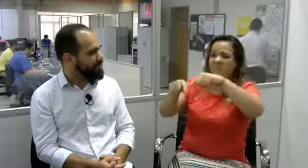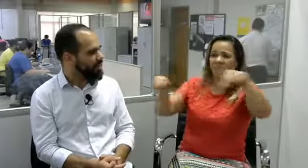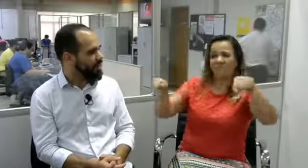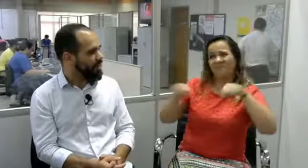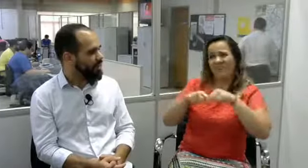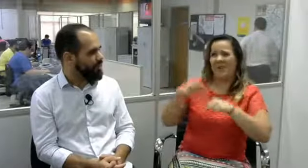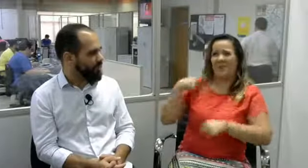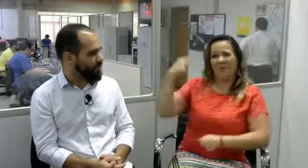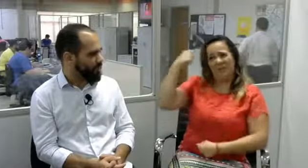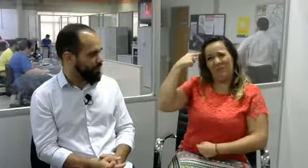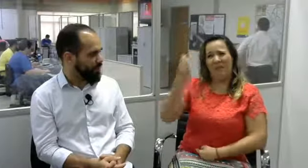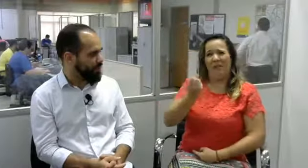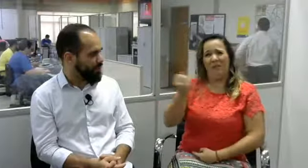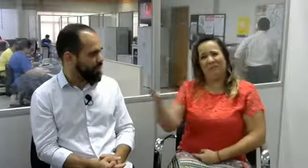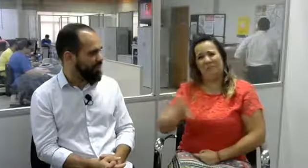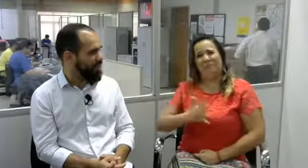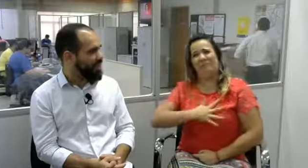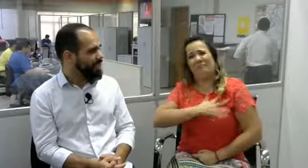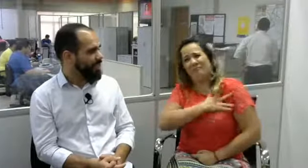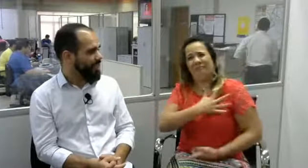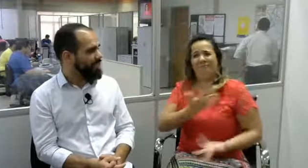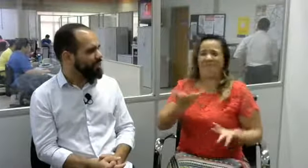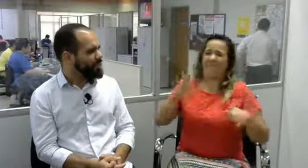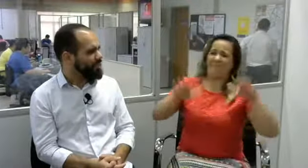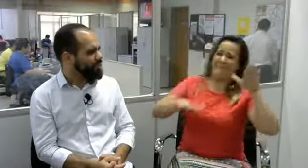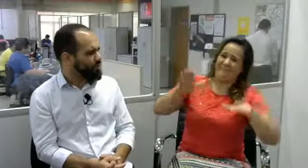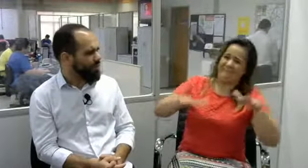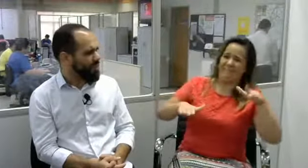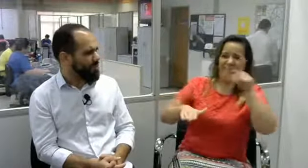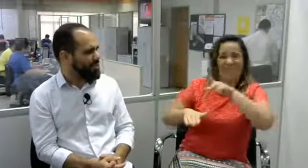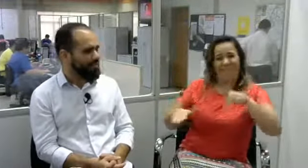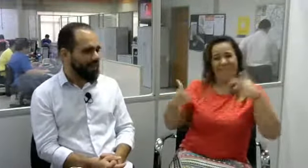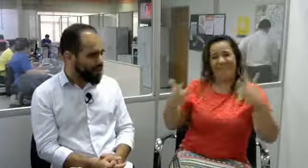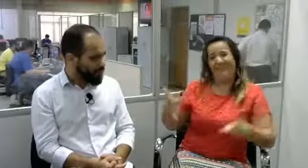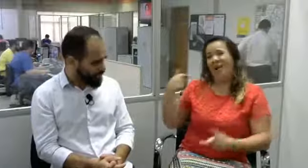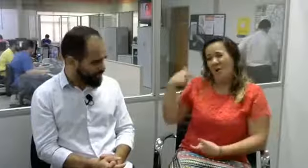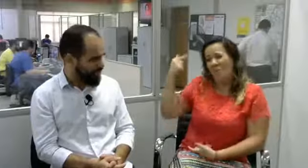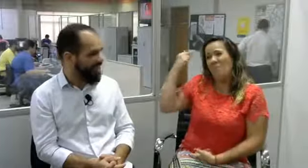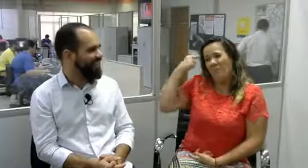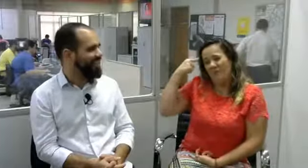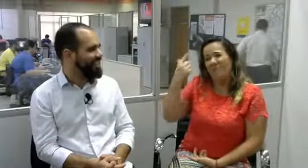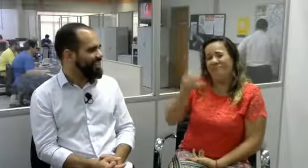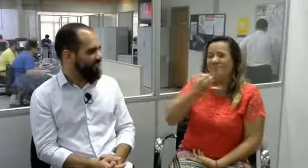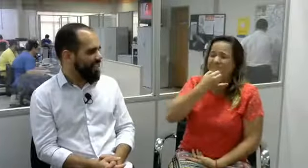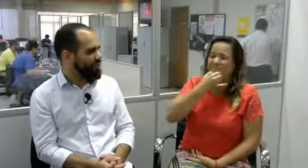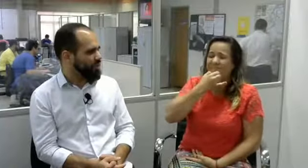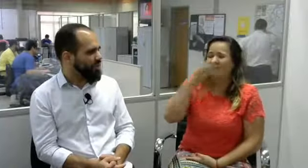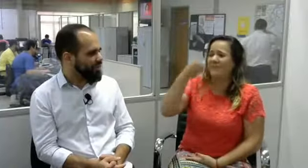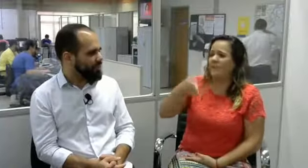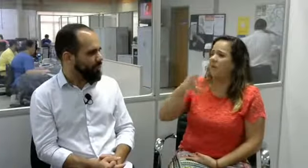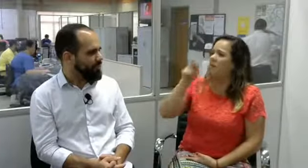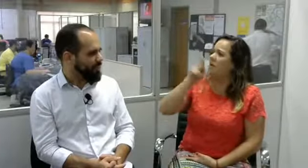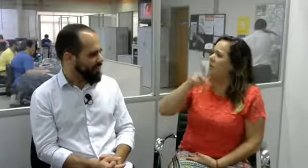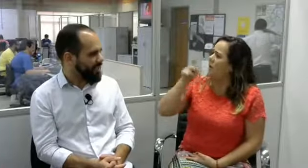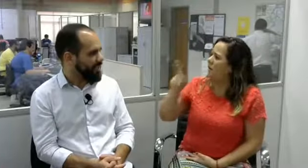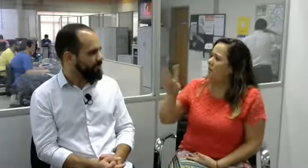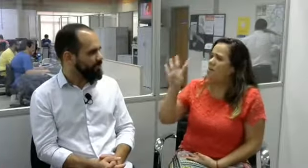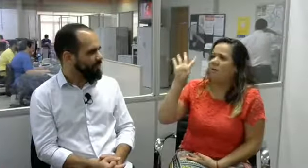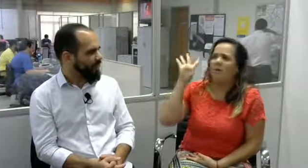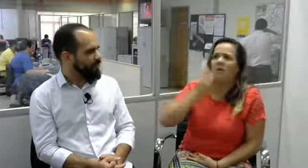para o curso de pedagogia. Mas ainda tinha muitas dúvidas. Pensei, será que eu vou gostar? Será que isso vai ser bom para mim? Mas